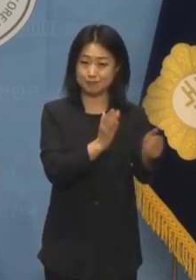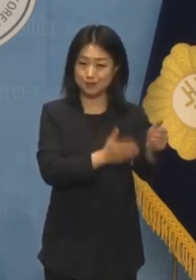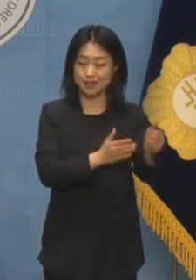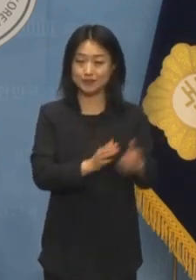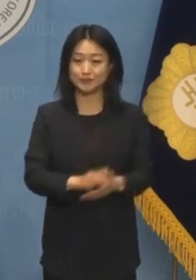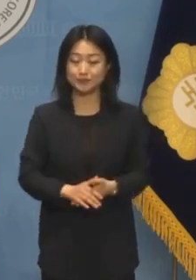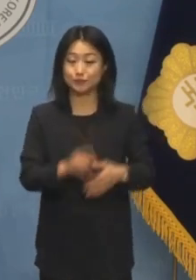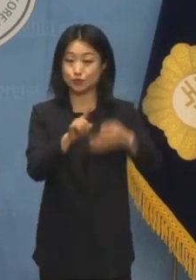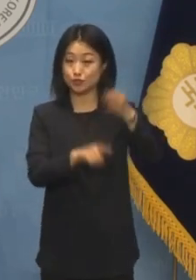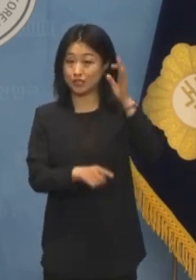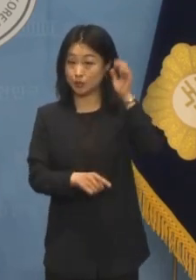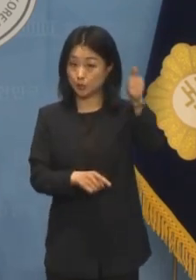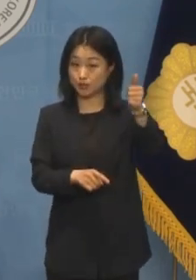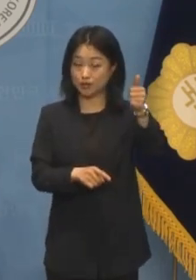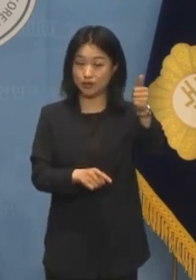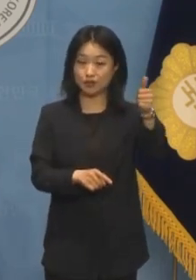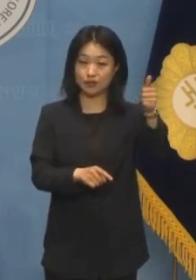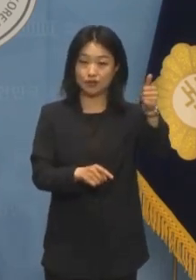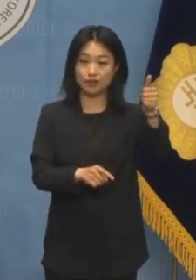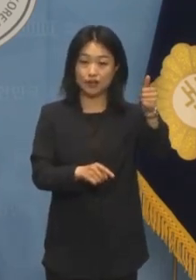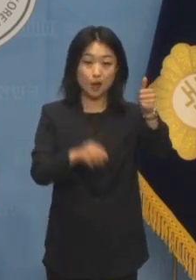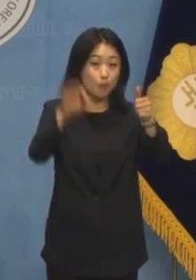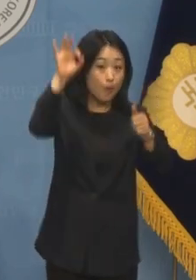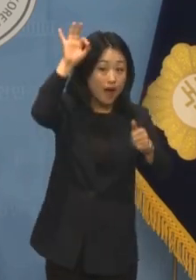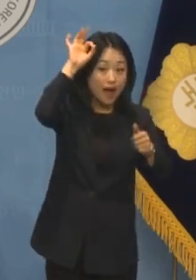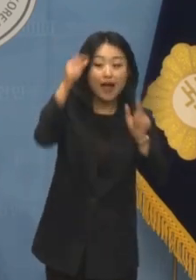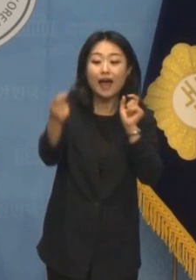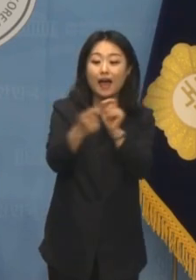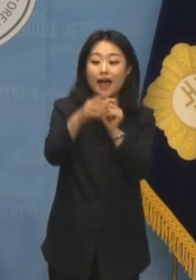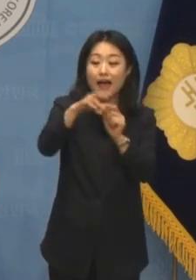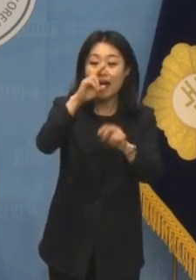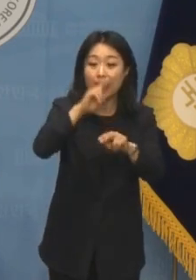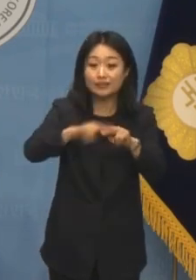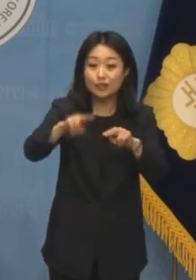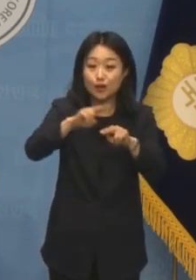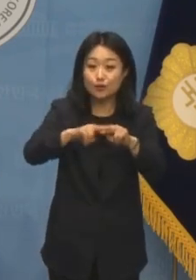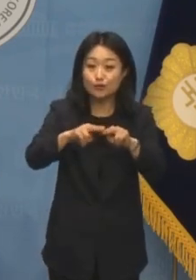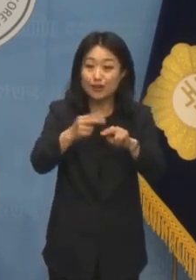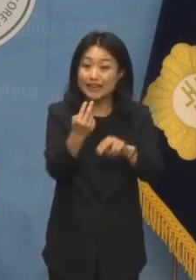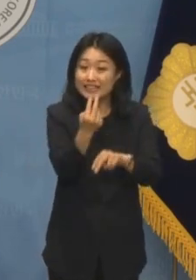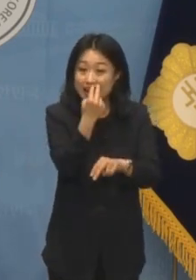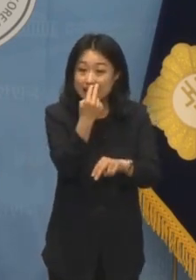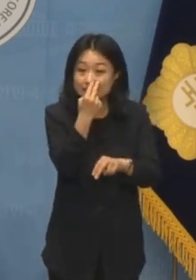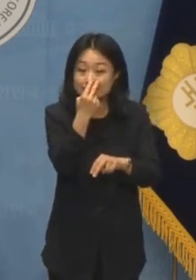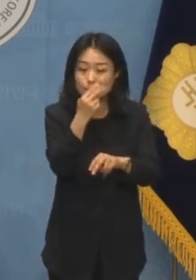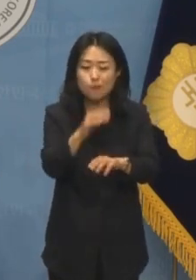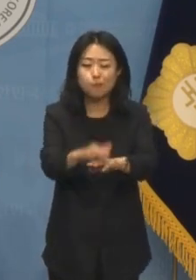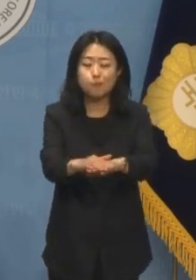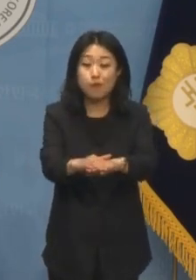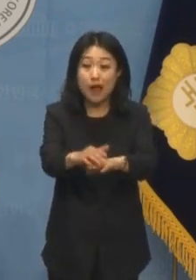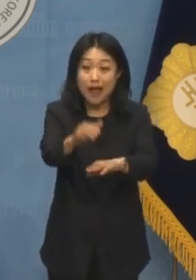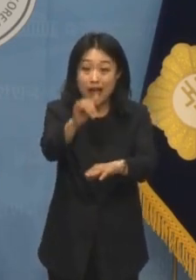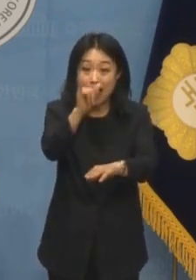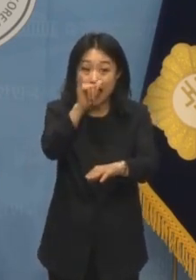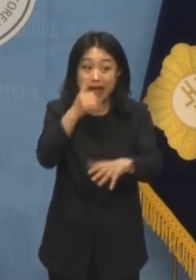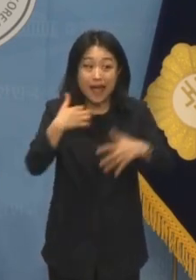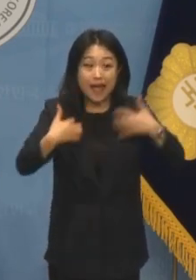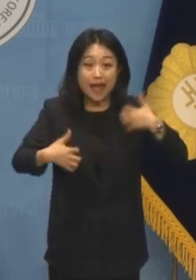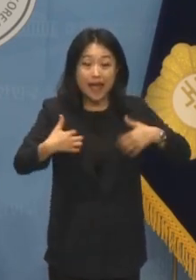윤석열 대통령이 영일만 앞바다에 석유 가스 매장 가능성이 있다는 내용으로 직접 브리핑을 했습니다.